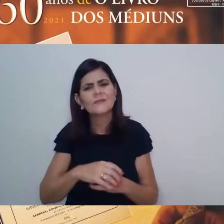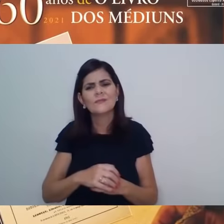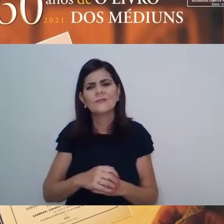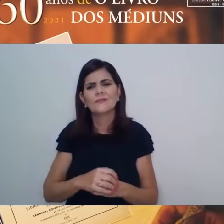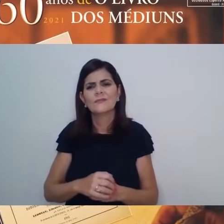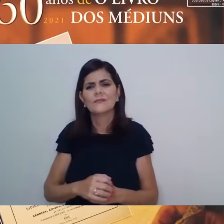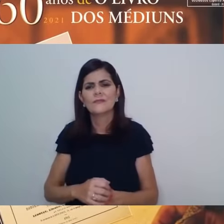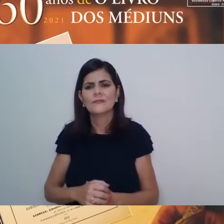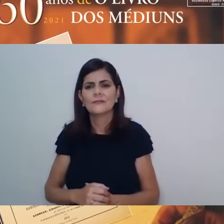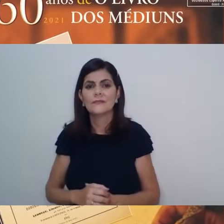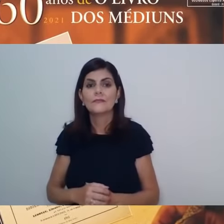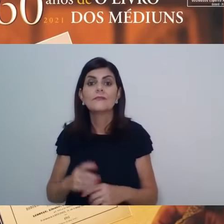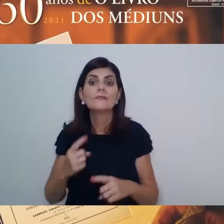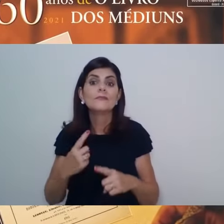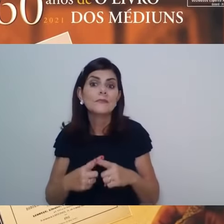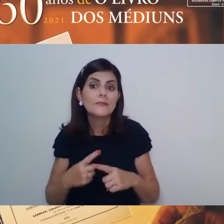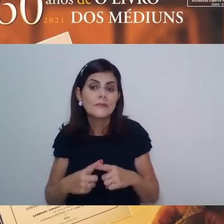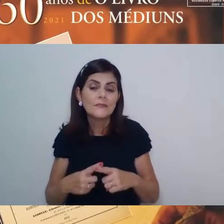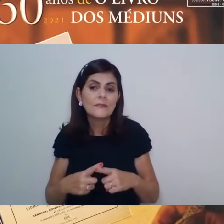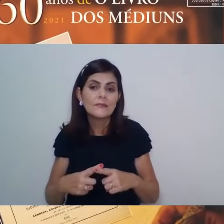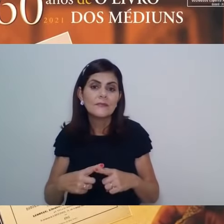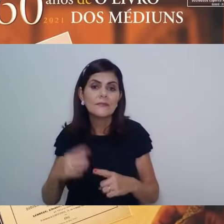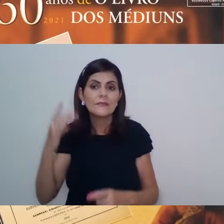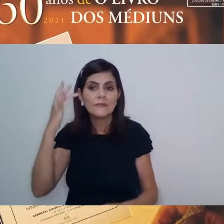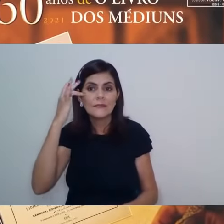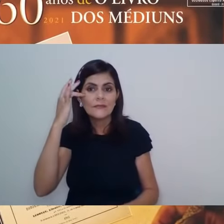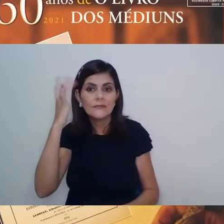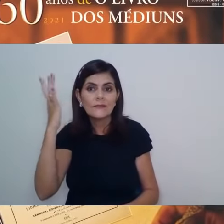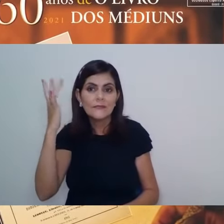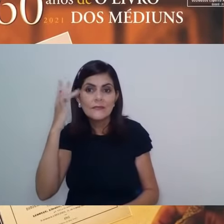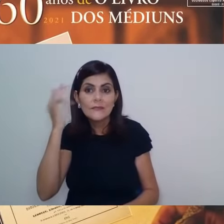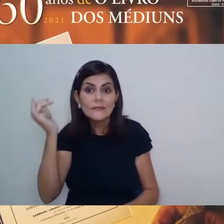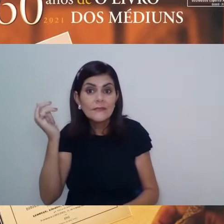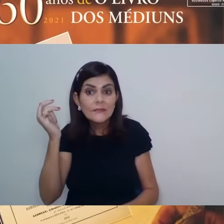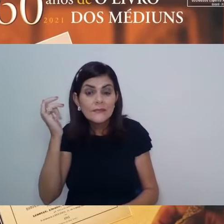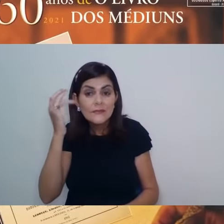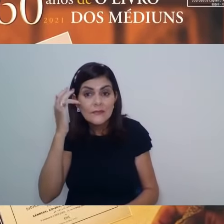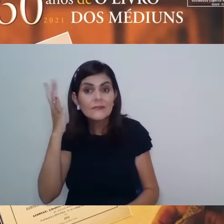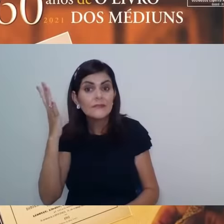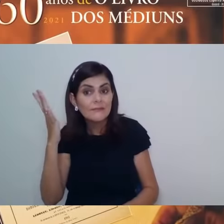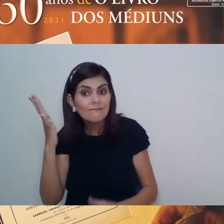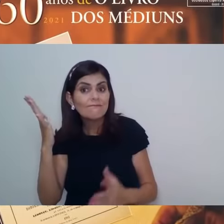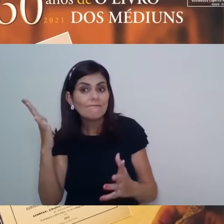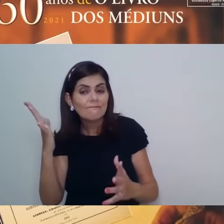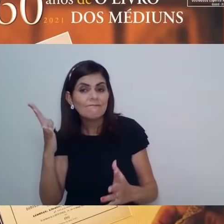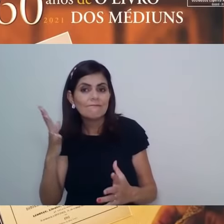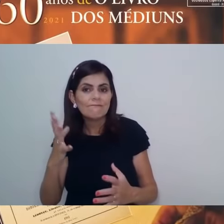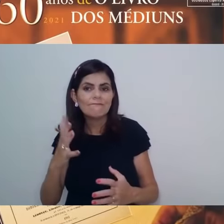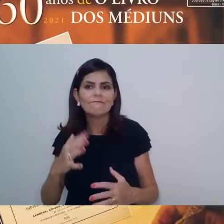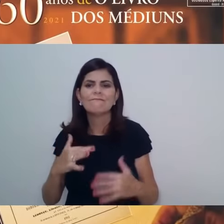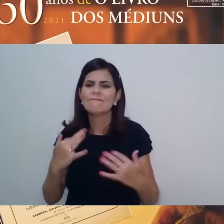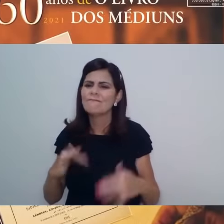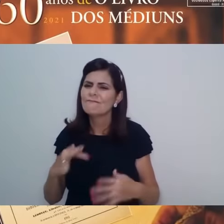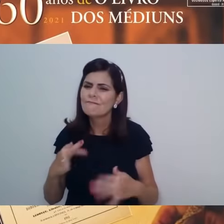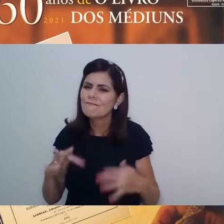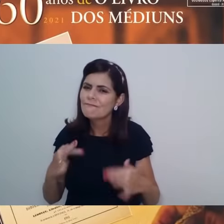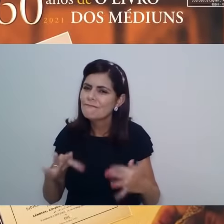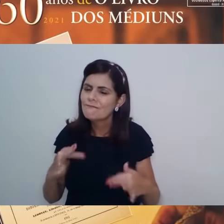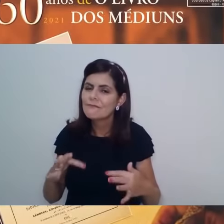porque muitas vezes é mais fácil sofrer do que remediar, sofrer do que solucionar,